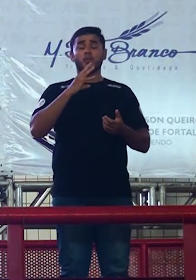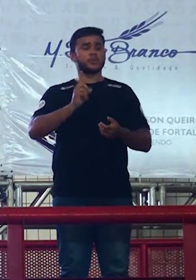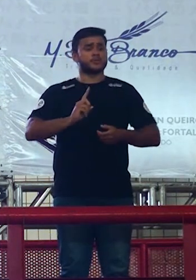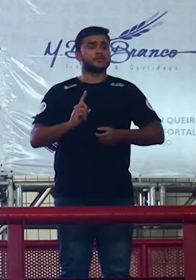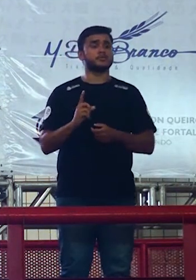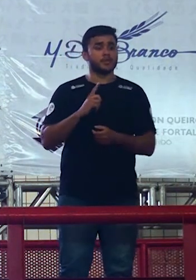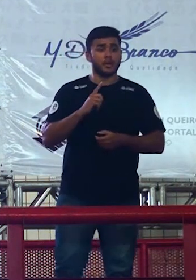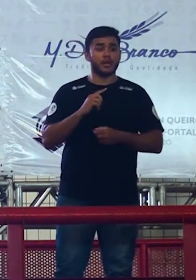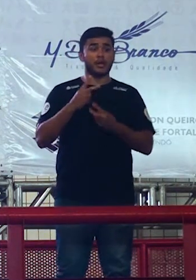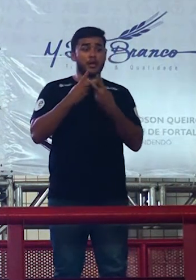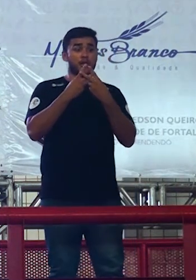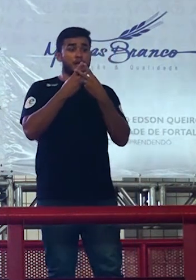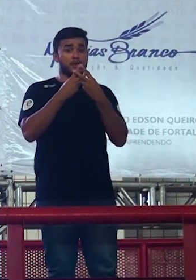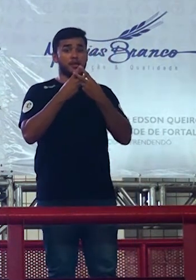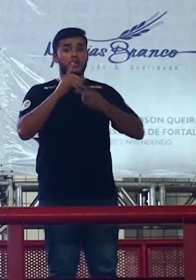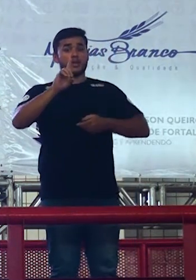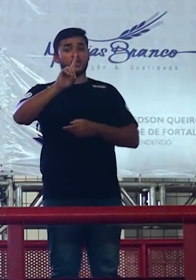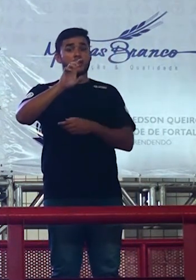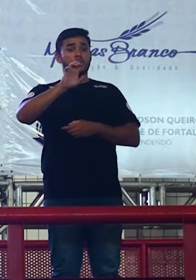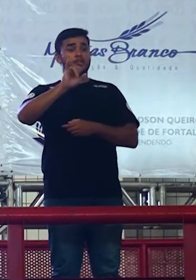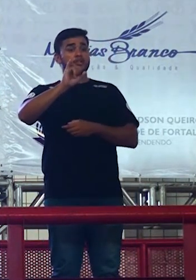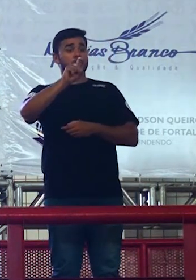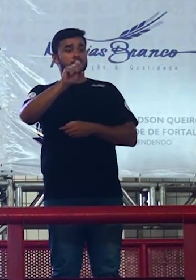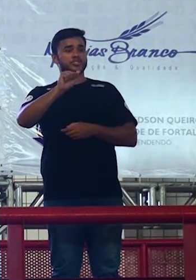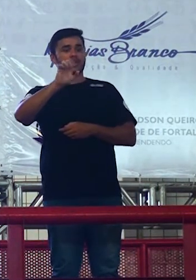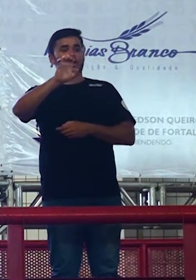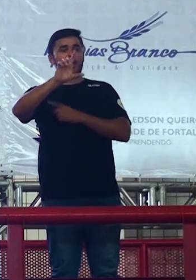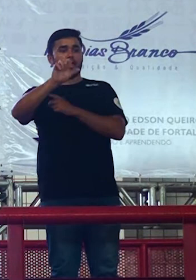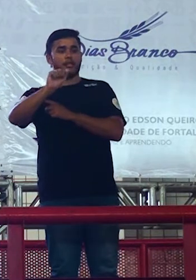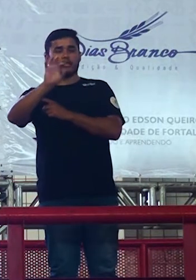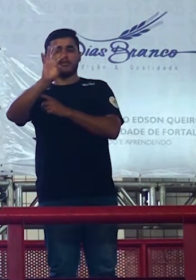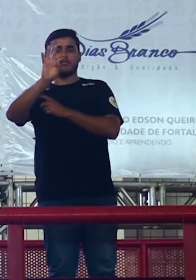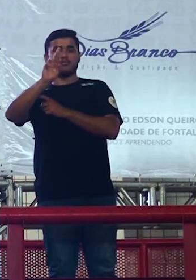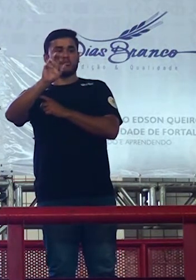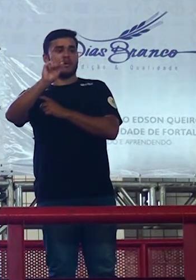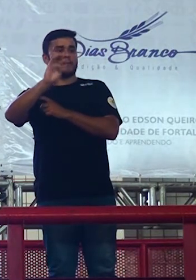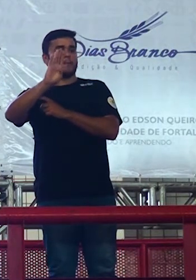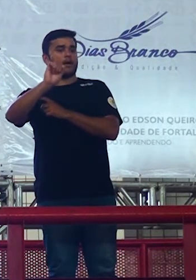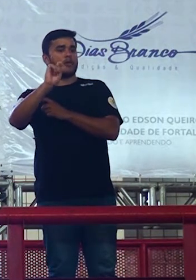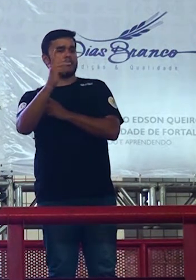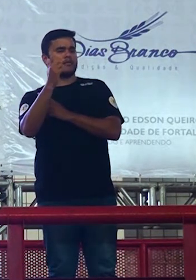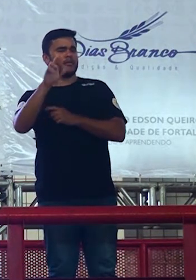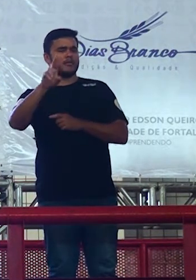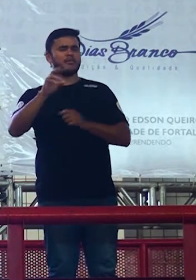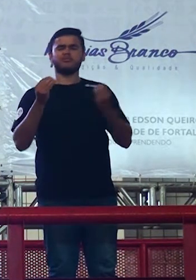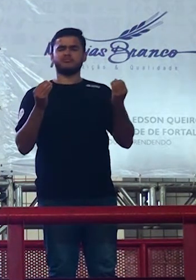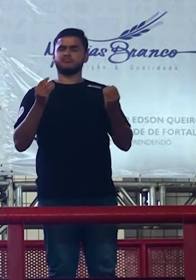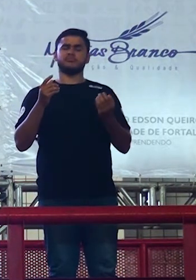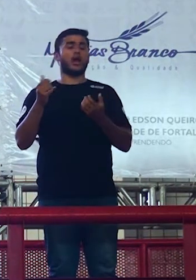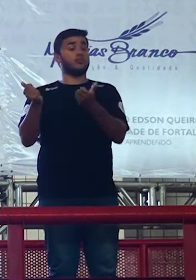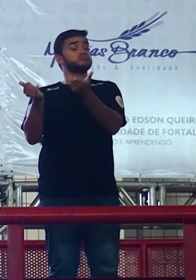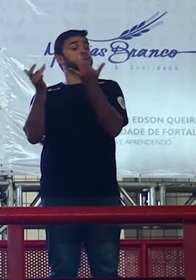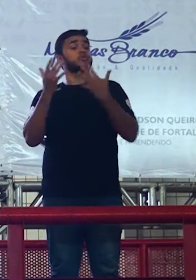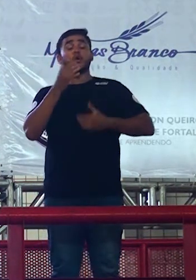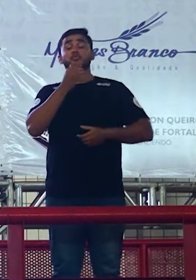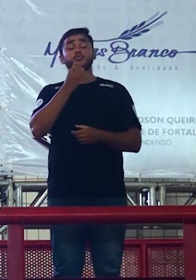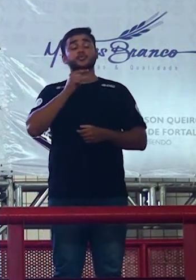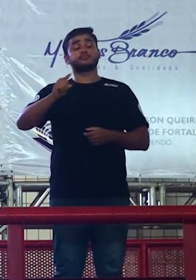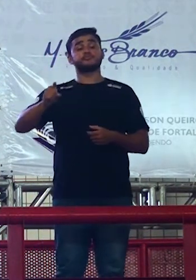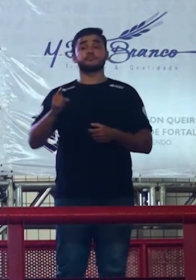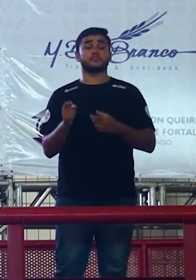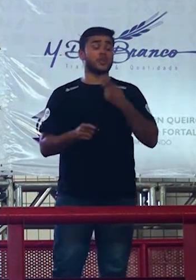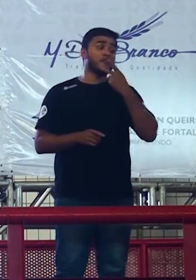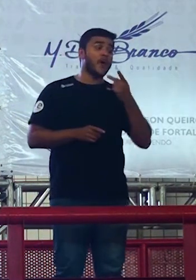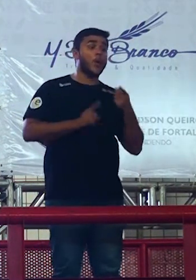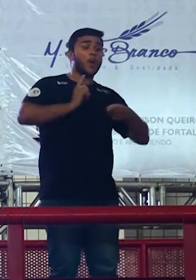nós temos a hashtag deixa ela trabalhar aí eu começo essa campanha aí ele falou é porque